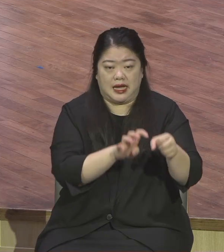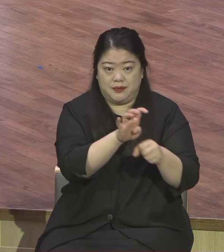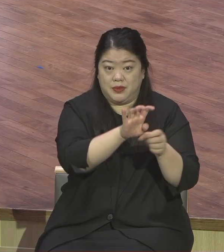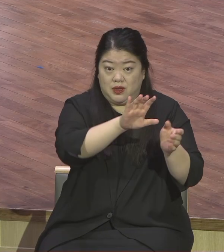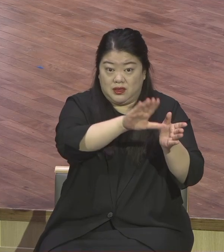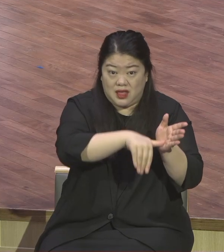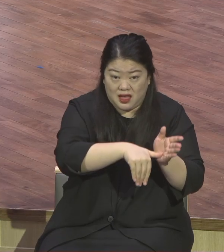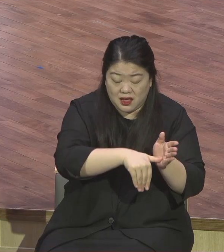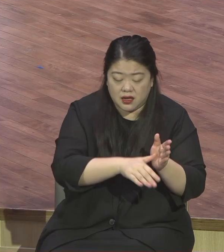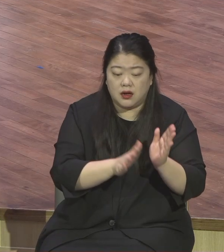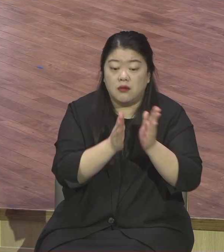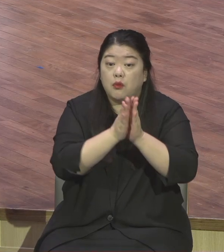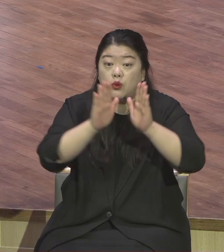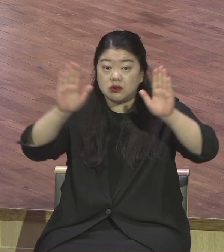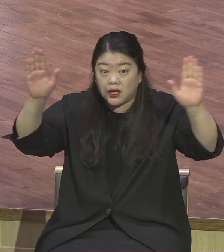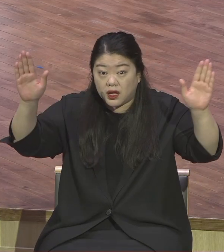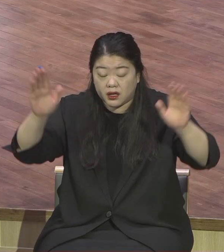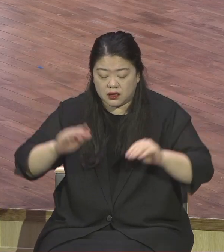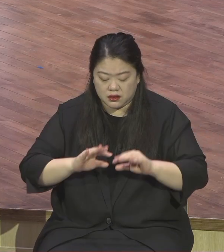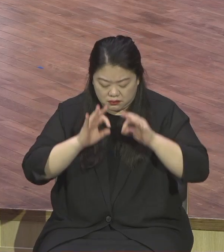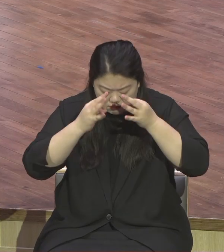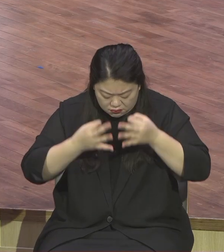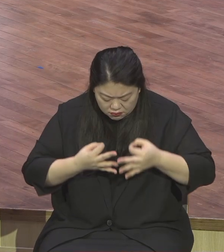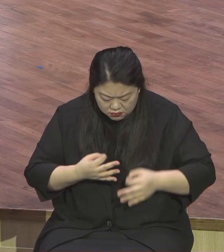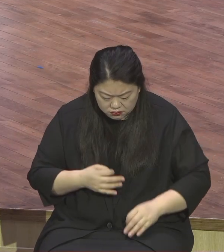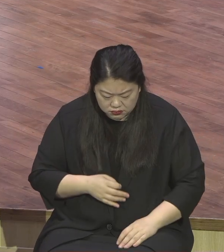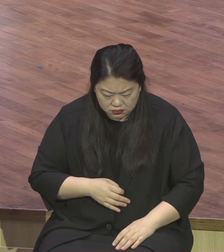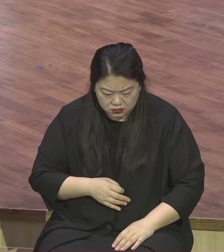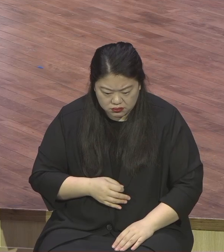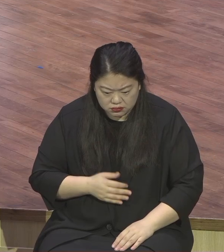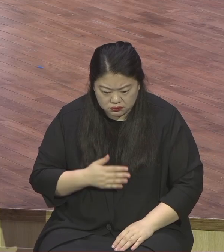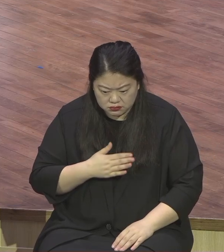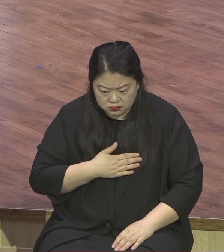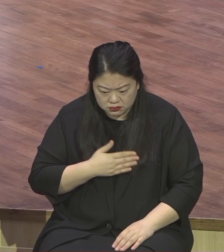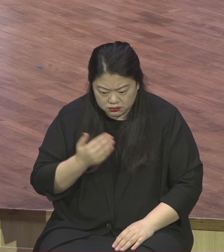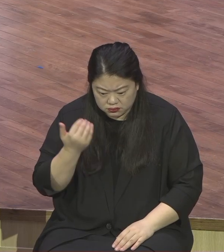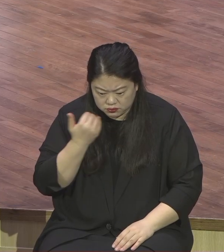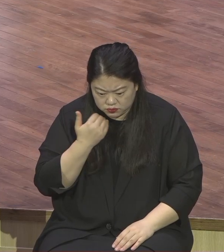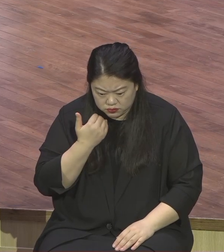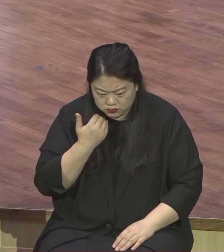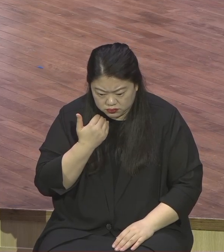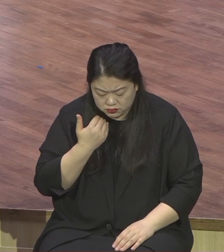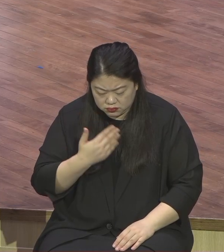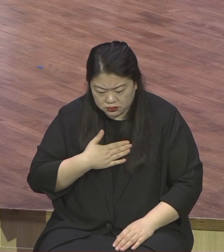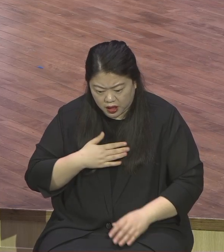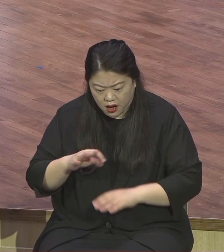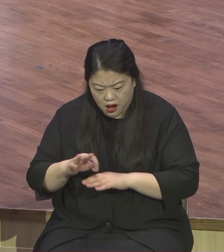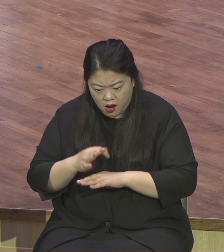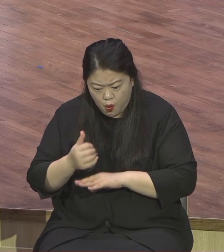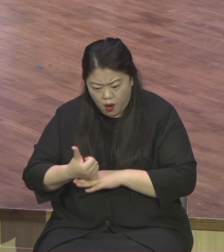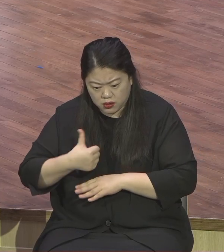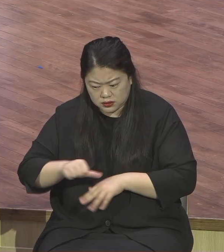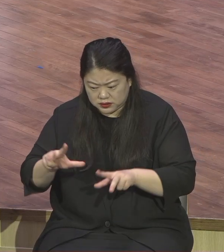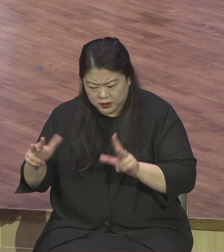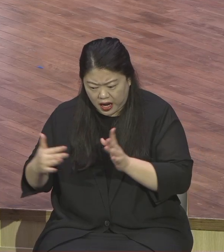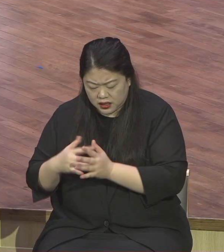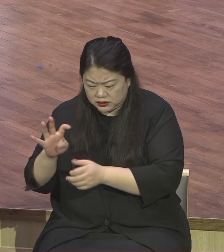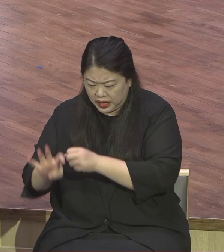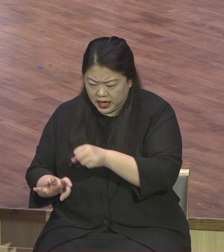모든 애굽에서 배운 문무가 다 무너집니다. 아무것도 아니구나 내 40년 입니다.